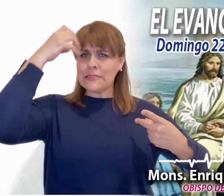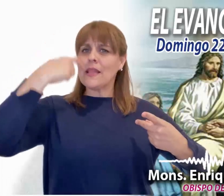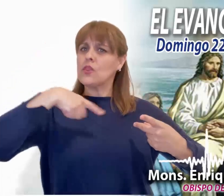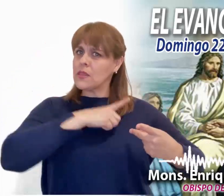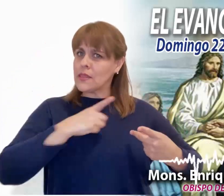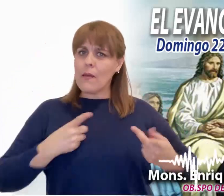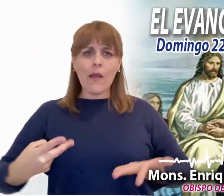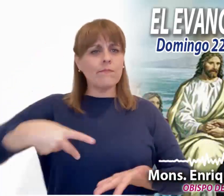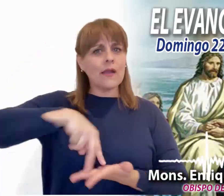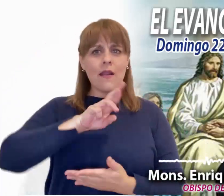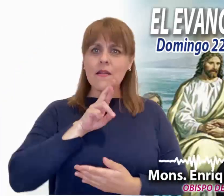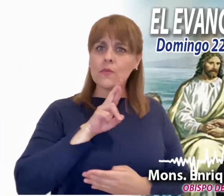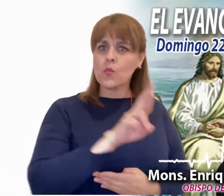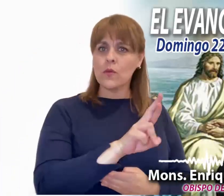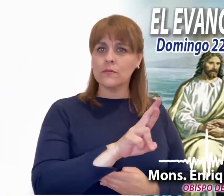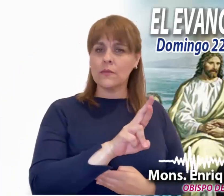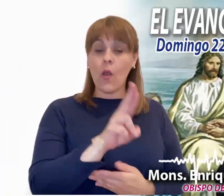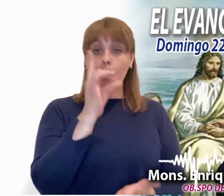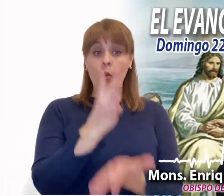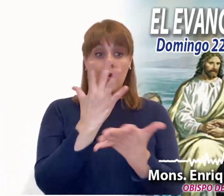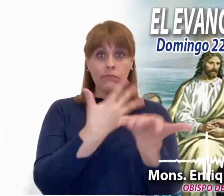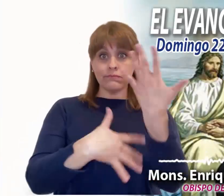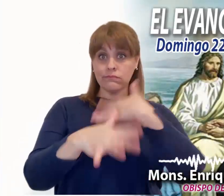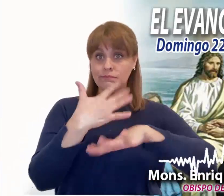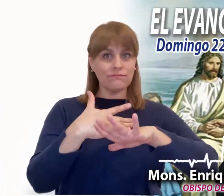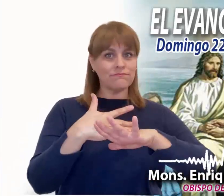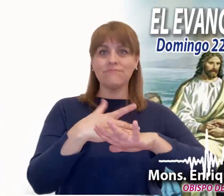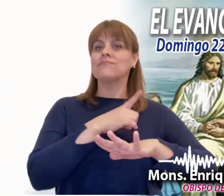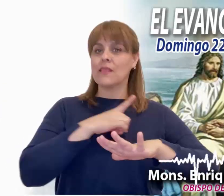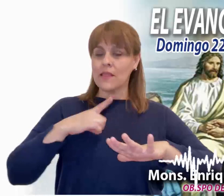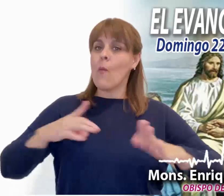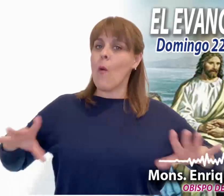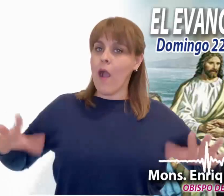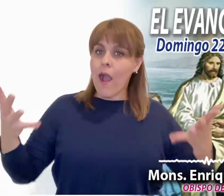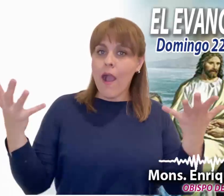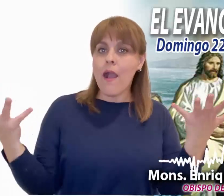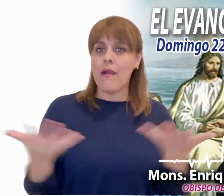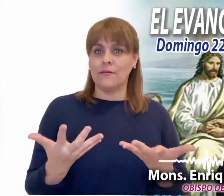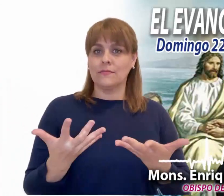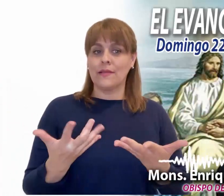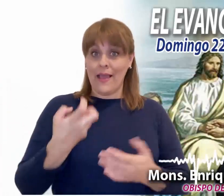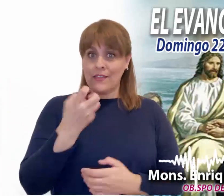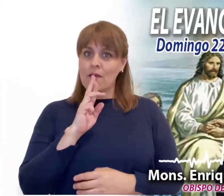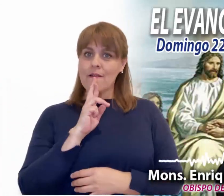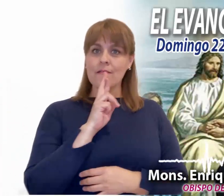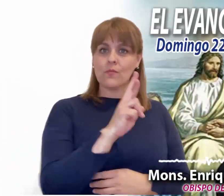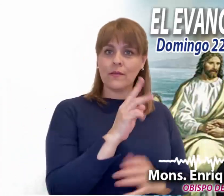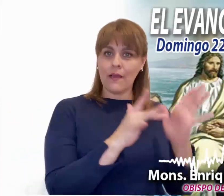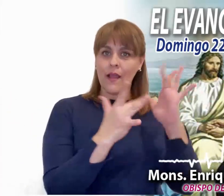y la debemos responder claramente, no sólo con las palabras, sino sobre todo con las obras.